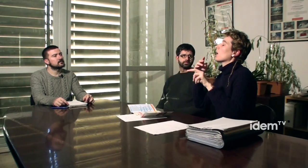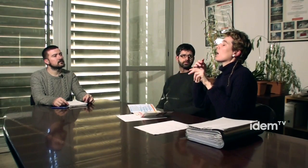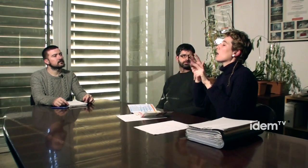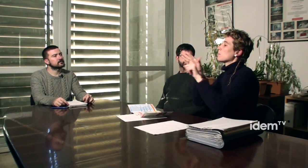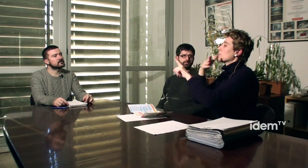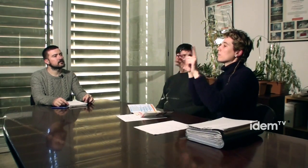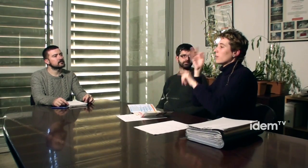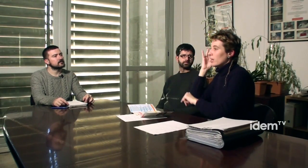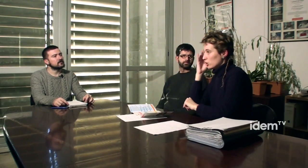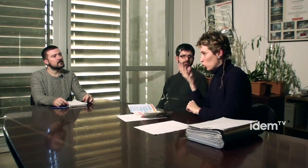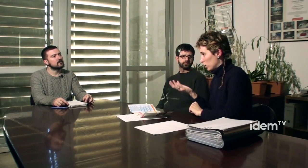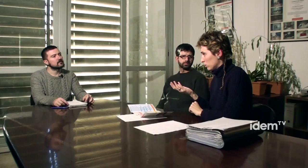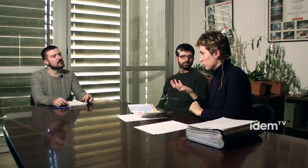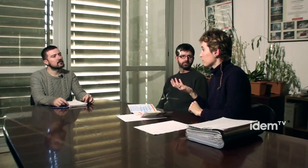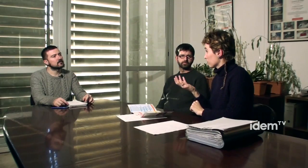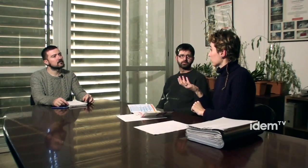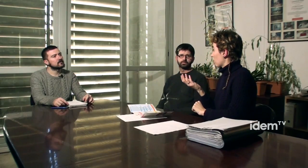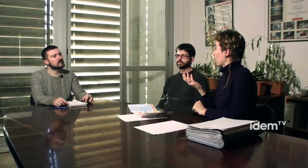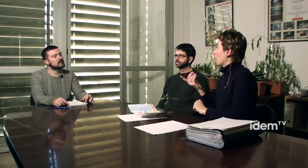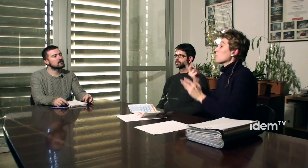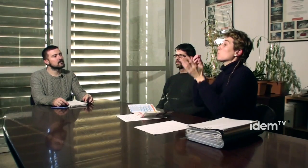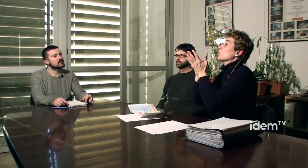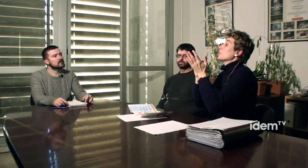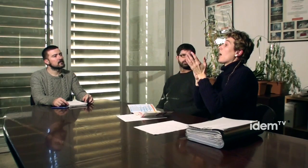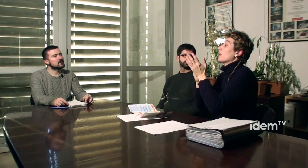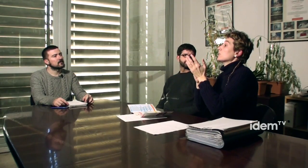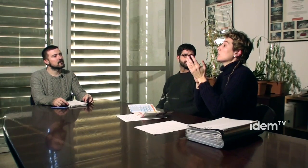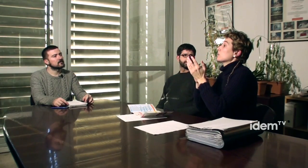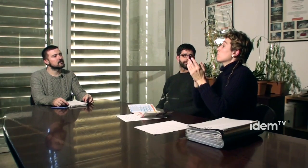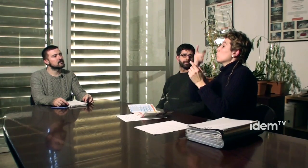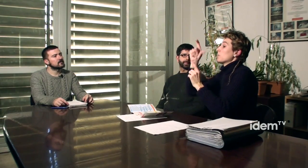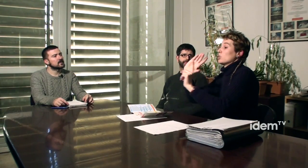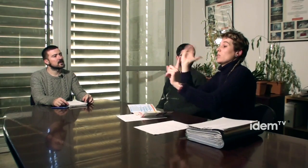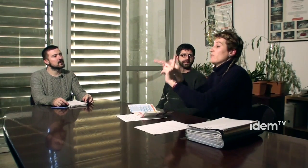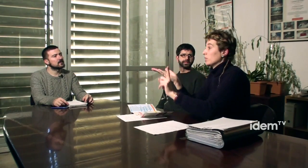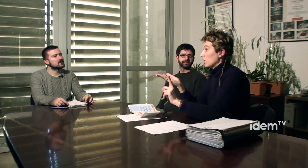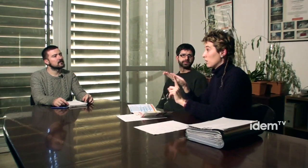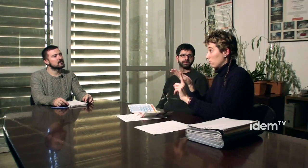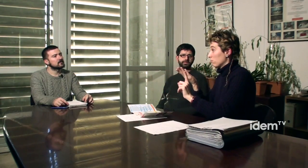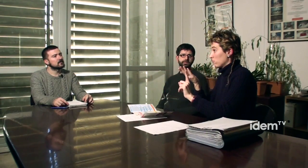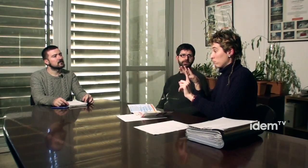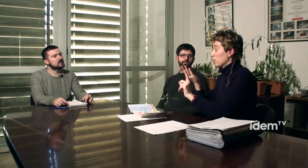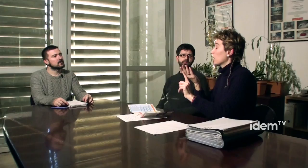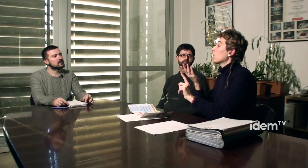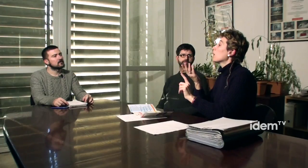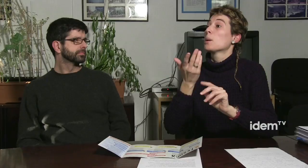O, per exemple, un altre tema, el tema del maltratament a les dones. Moltes vegades, una persona afectada